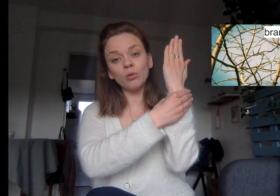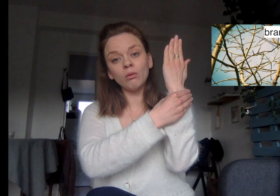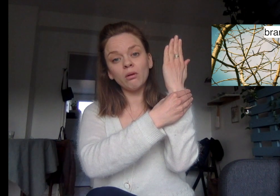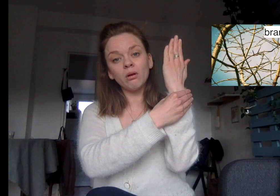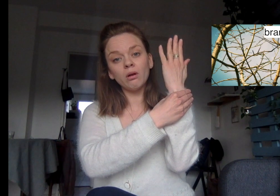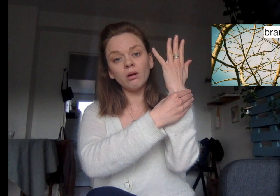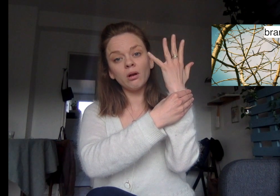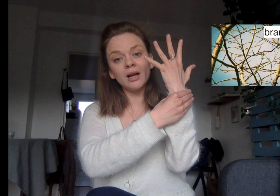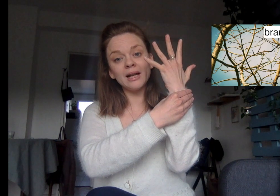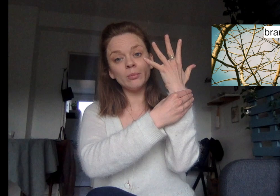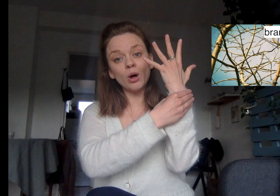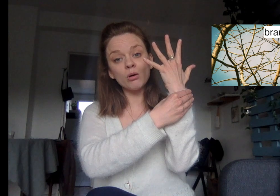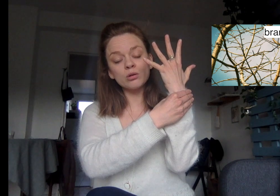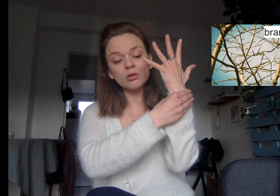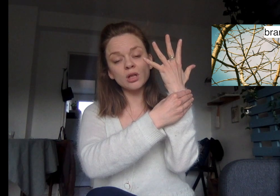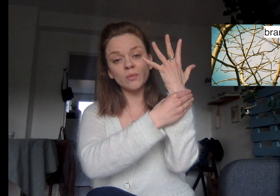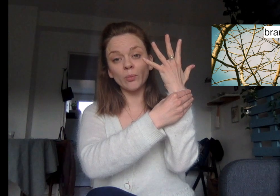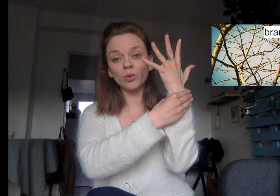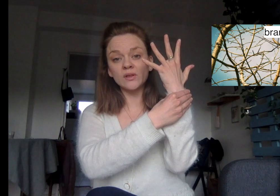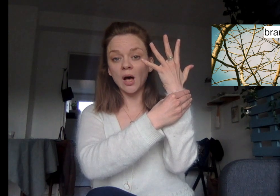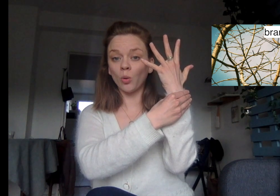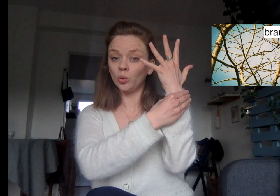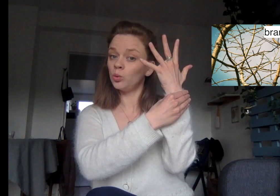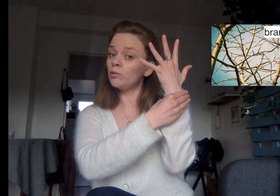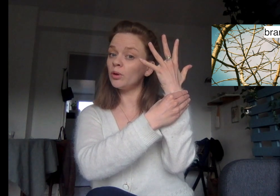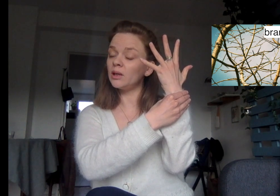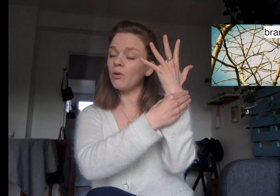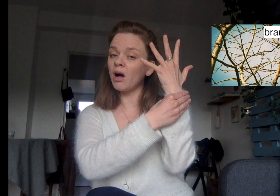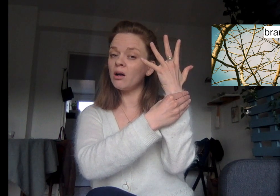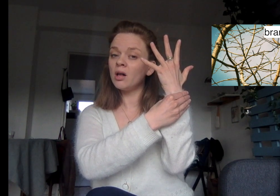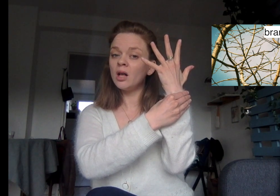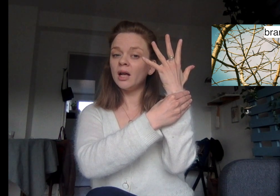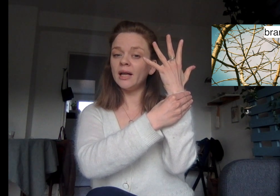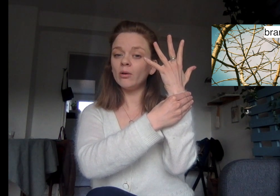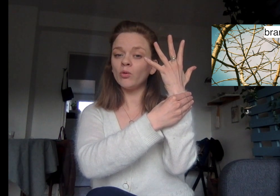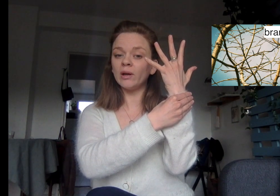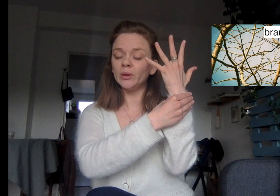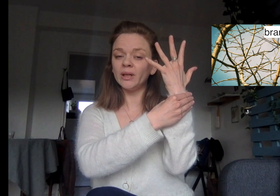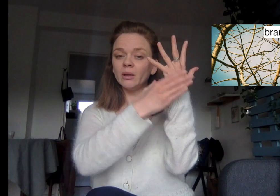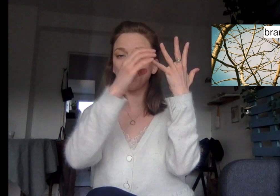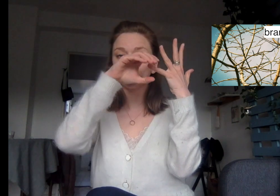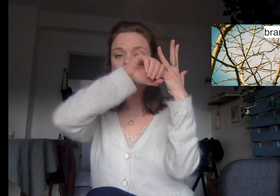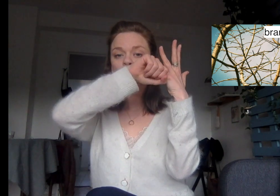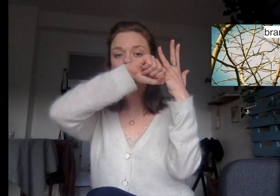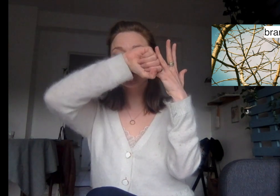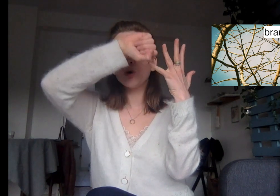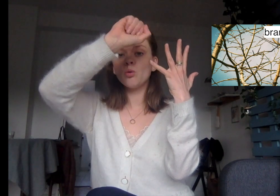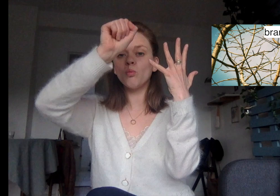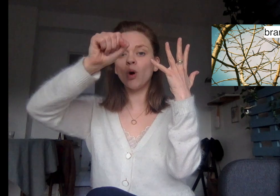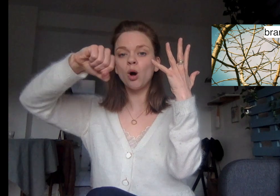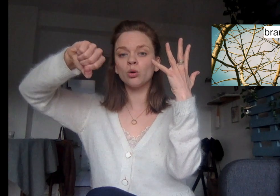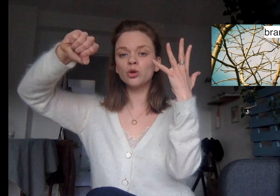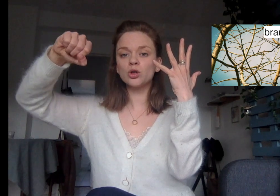les branches. Eh bien, pour ça, on ouvre les doigts. Et on va animer les branches. Branches.